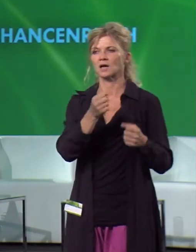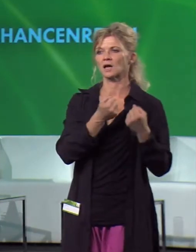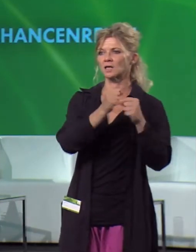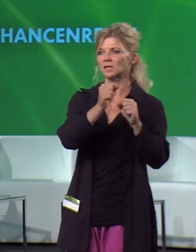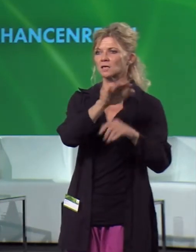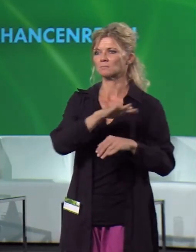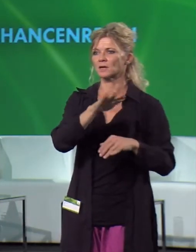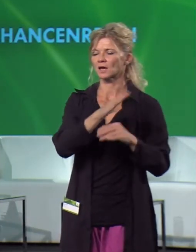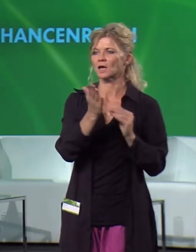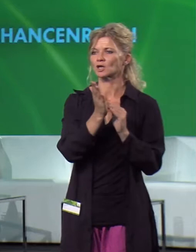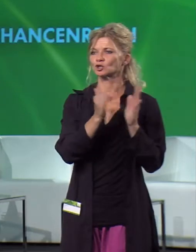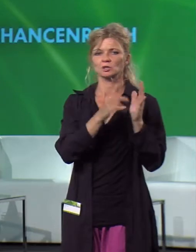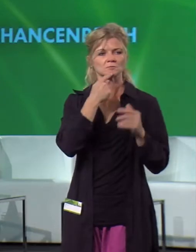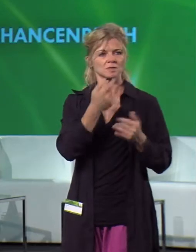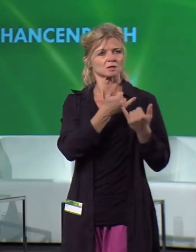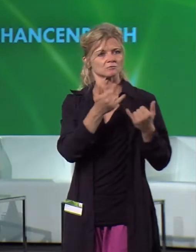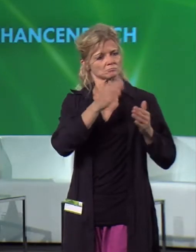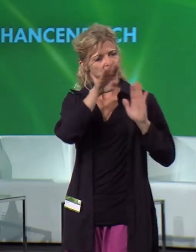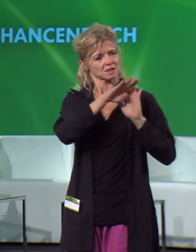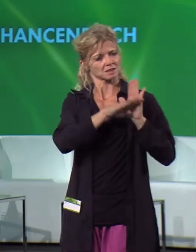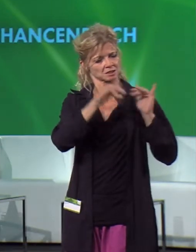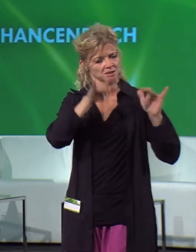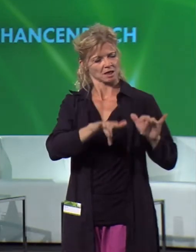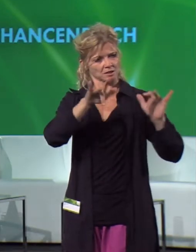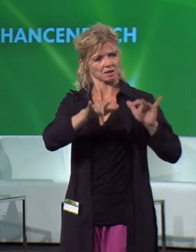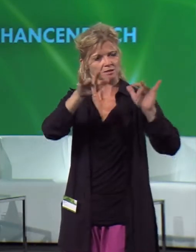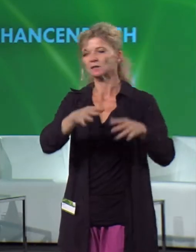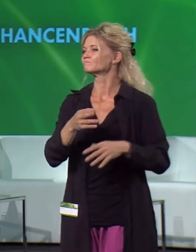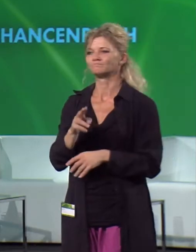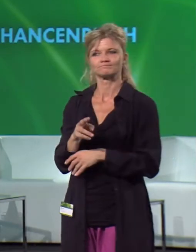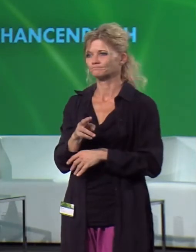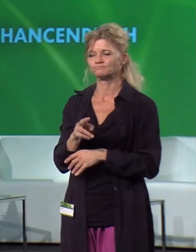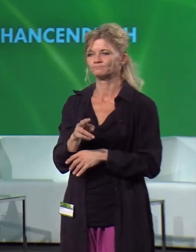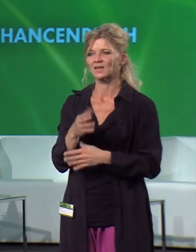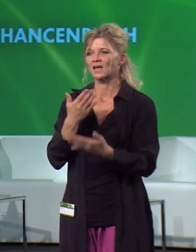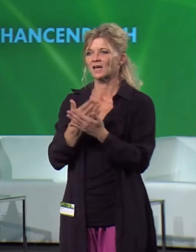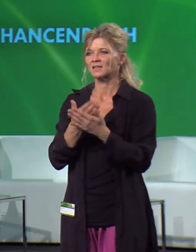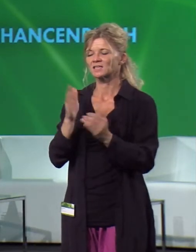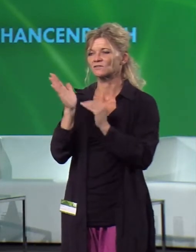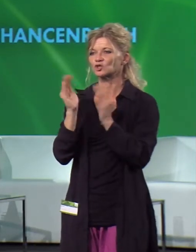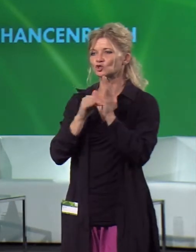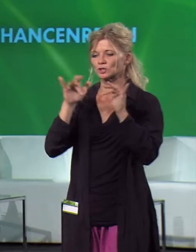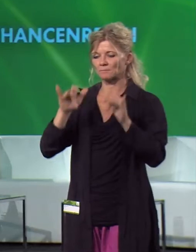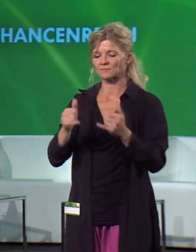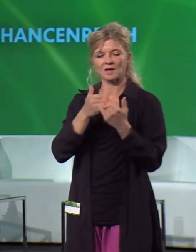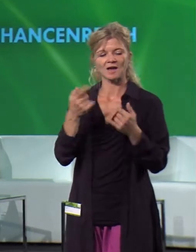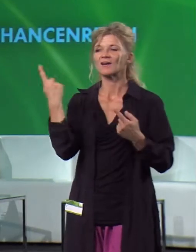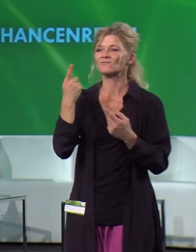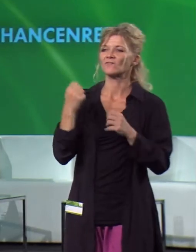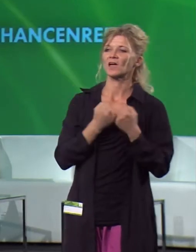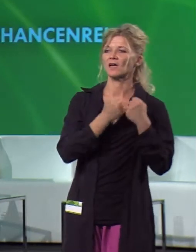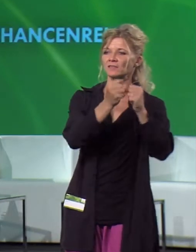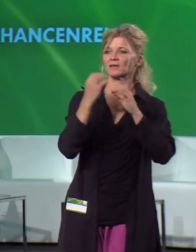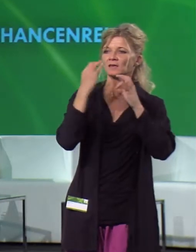Gesetzmäßigkeiten folgt, sondern mit einem, das zugeschnitten ist auf die Energieträger, die im letzten Jahrhundert im Vordergrund standen. Das ist